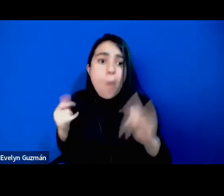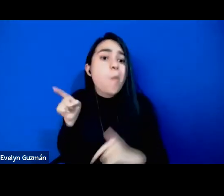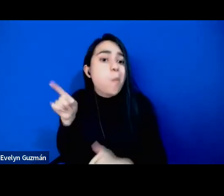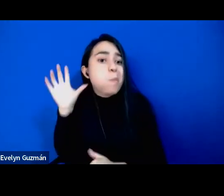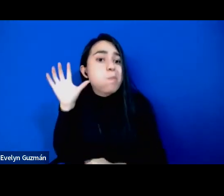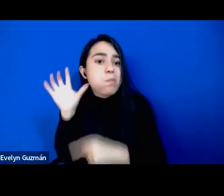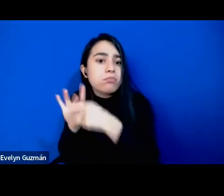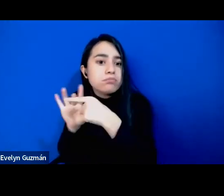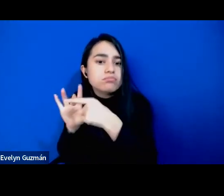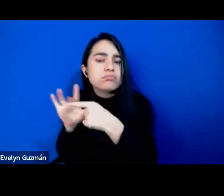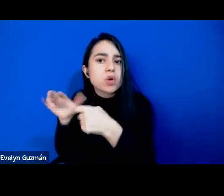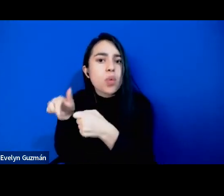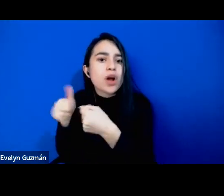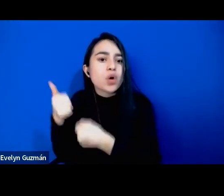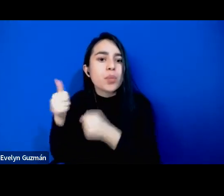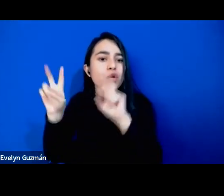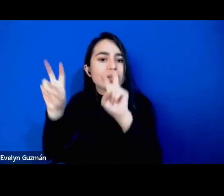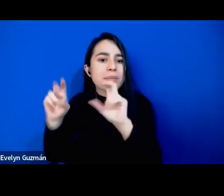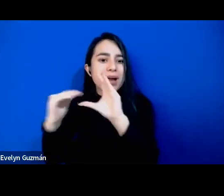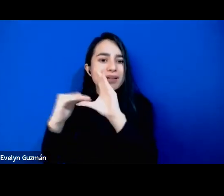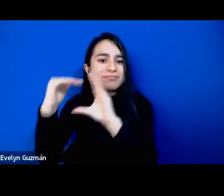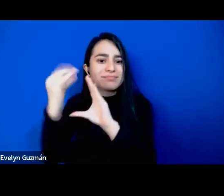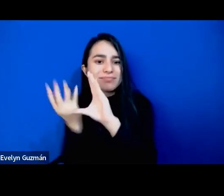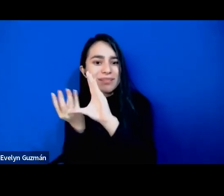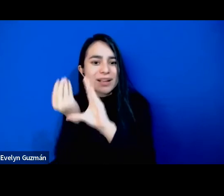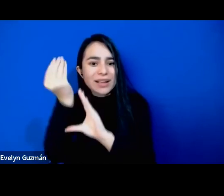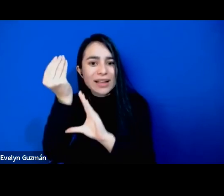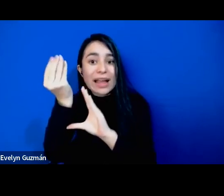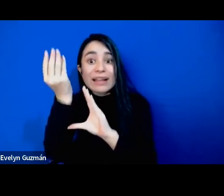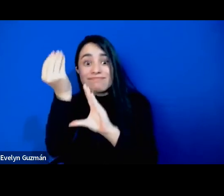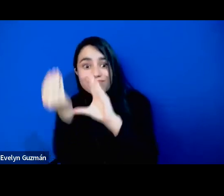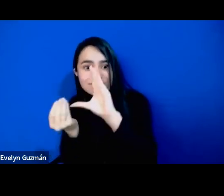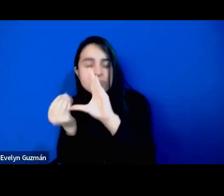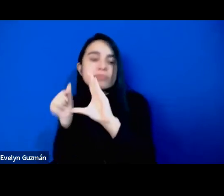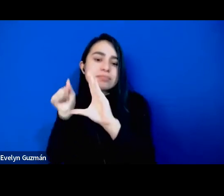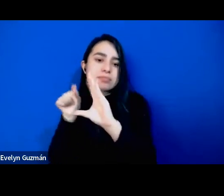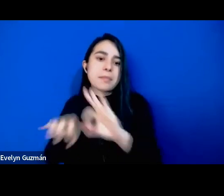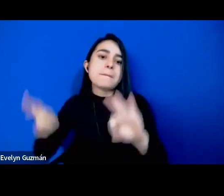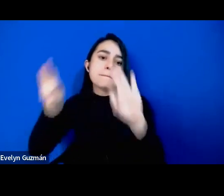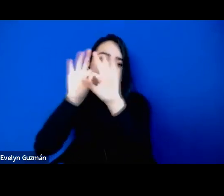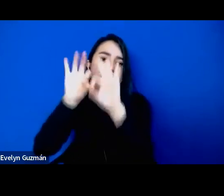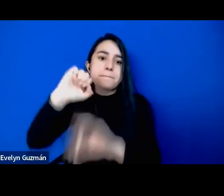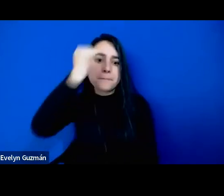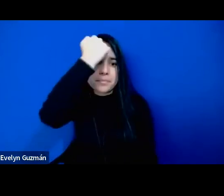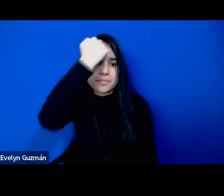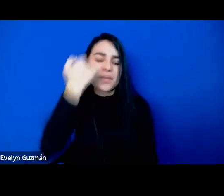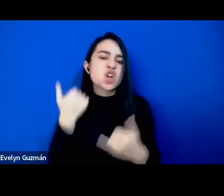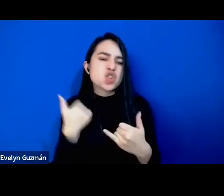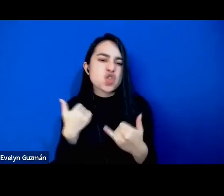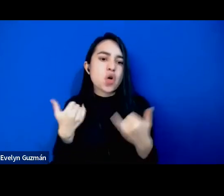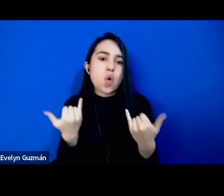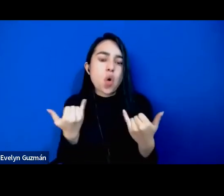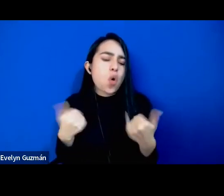clases, sobre clases especialmente. Quiero hacer un breve